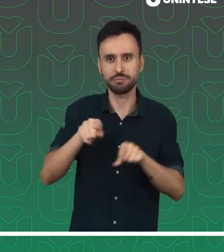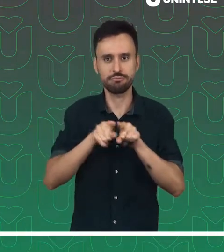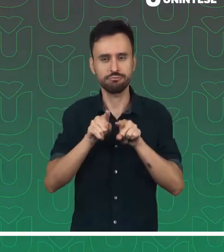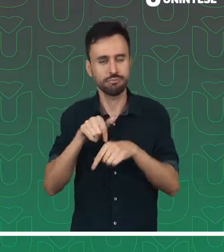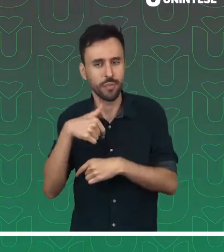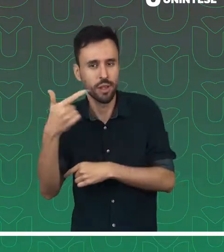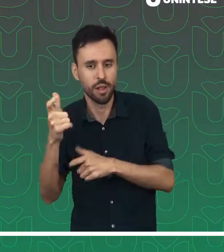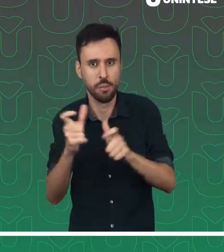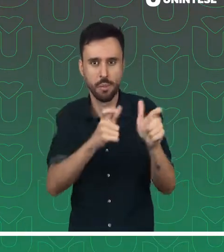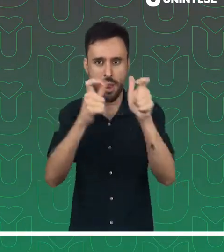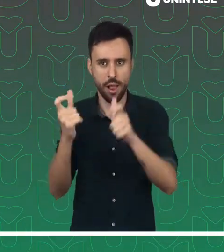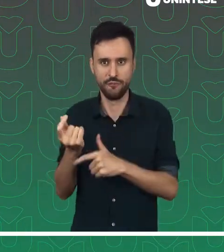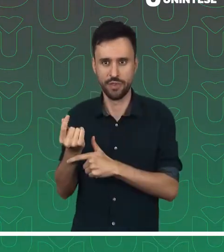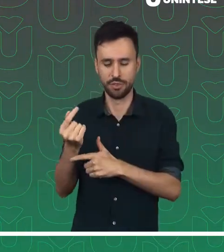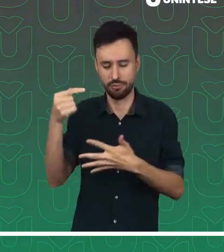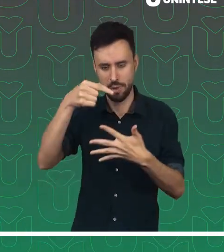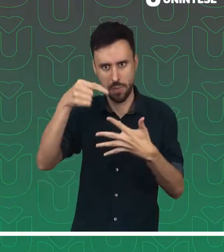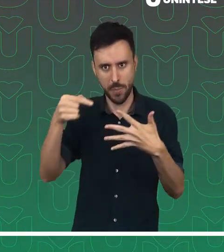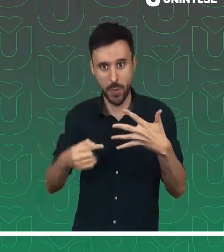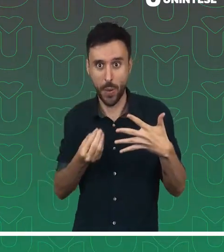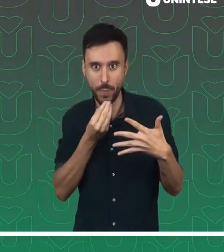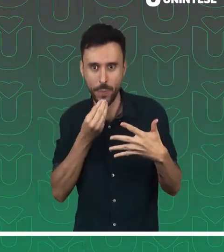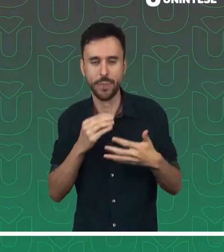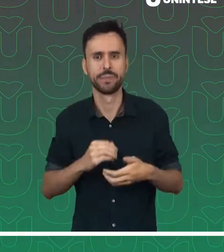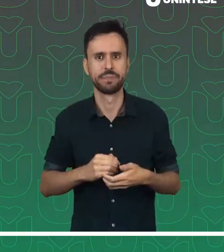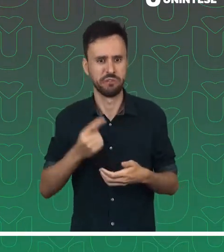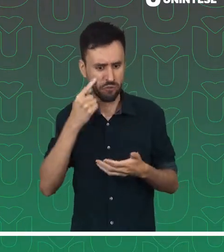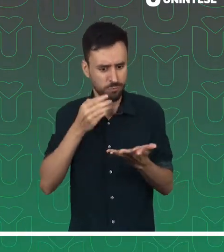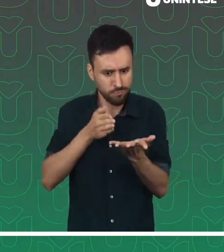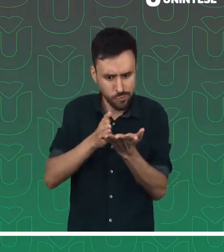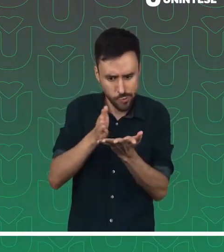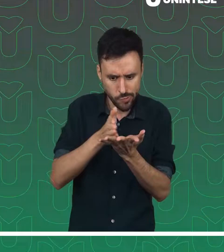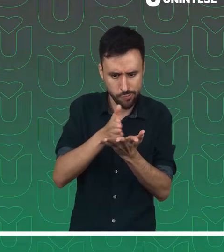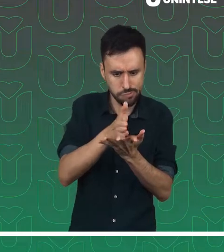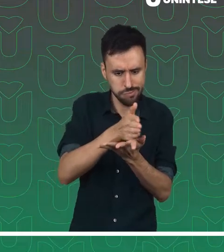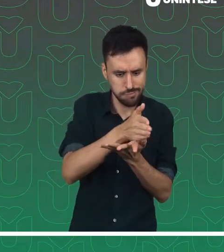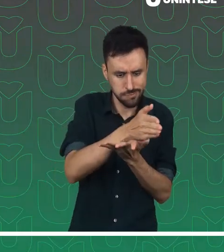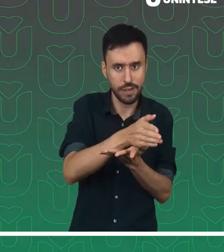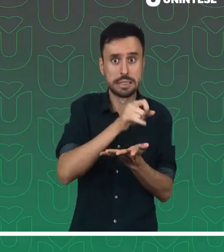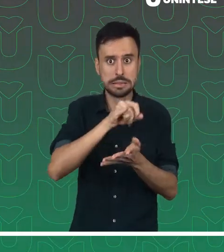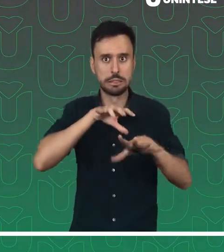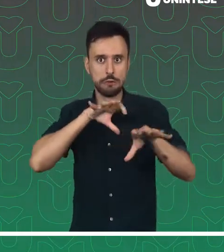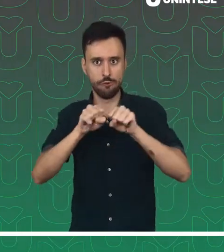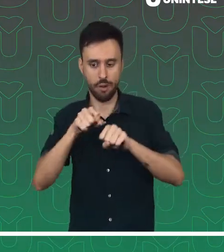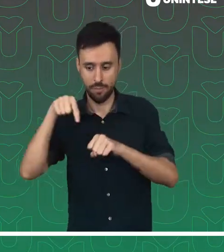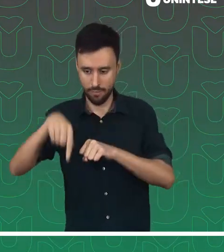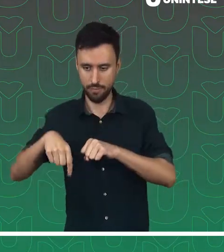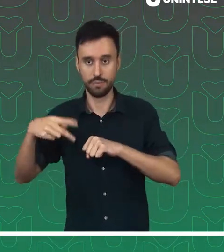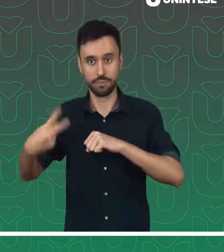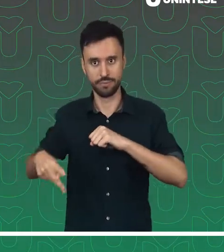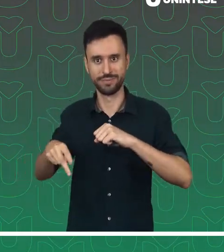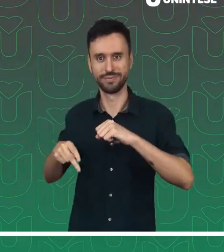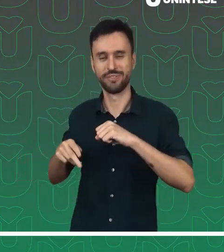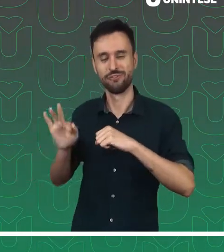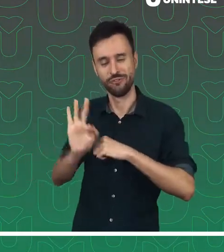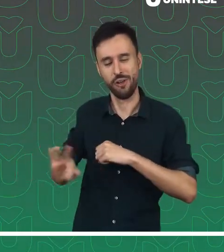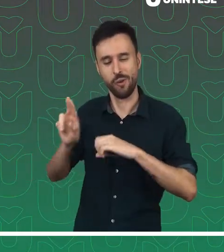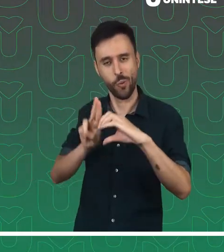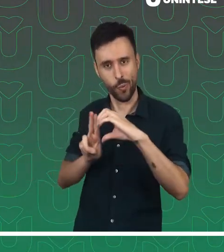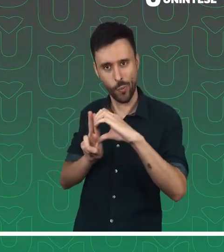também contratam este profissional. O campo de atuação é muito vasto e quem se forma aqui na Faculdade Uníntese tem plenas condições de